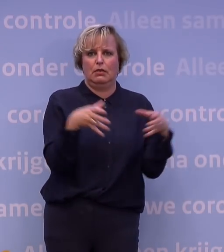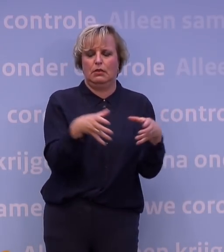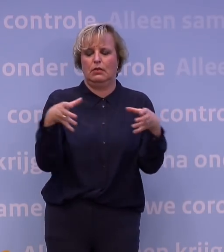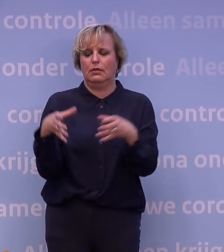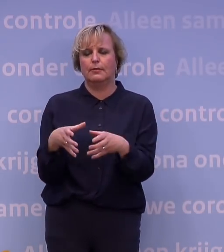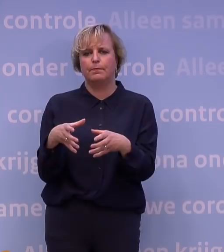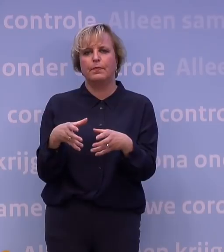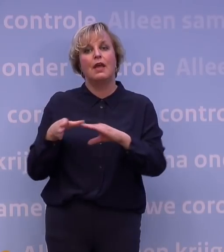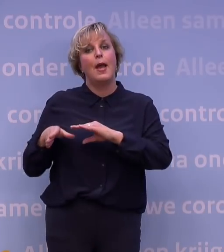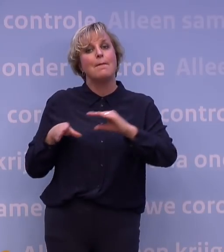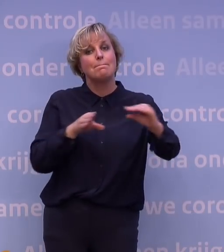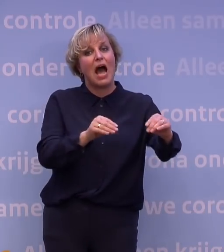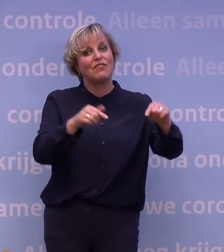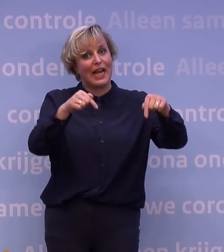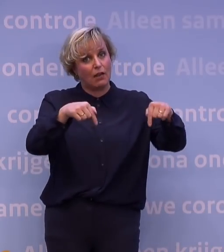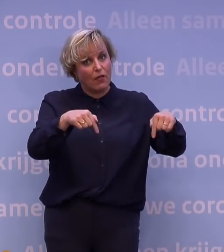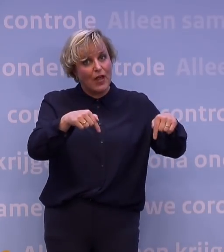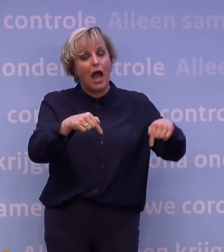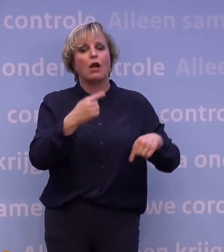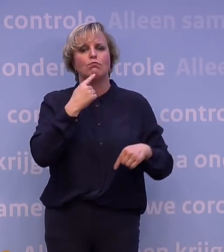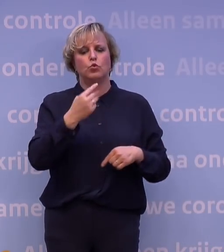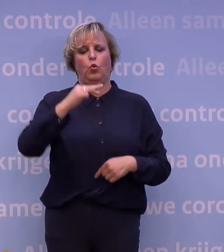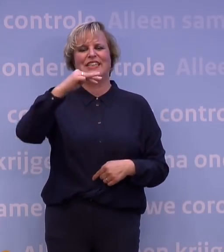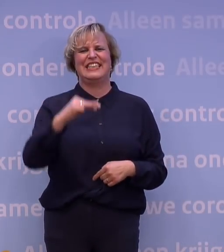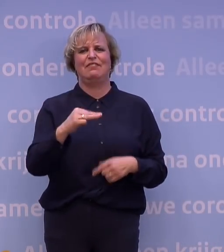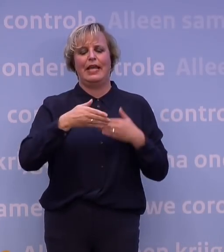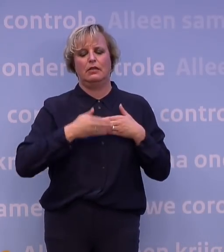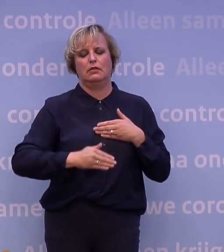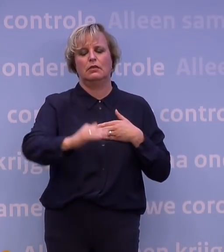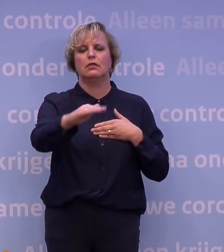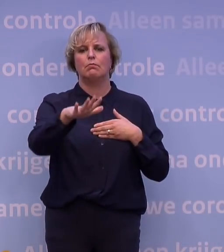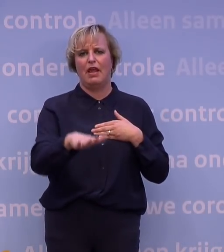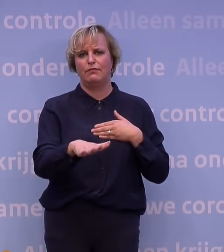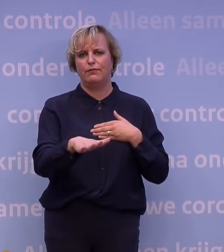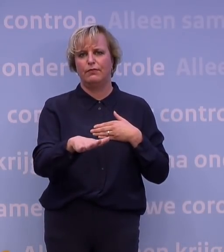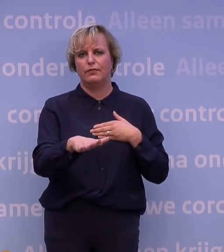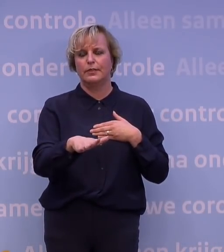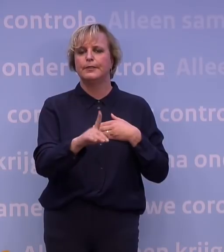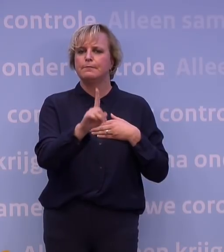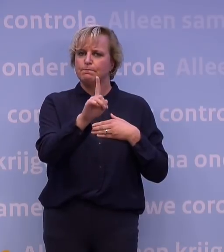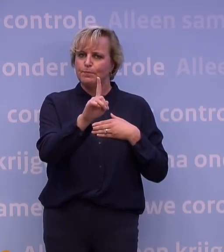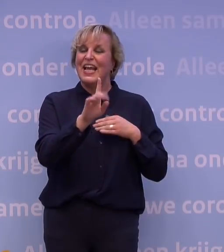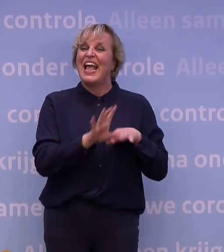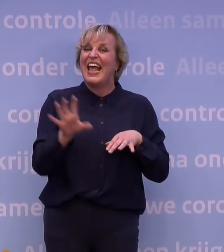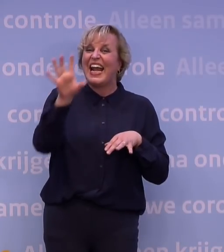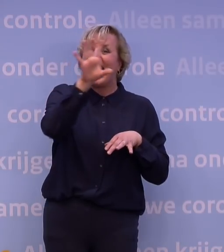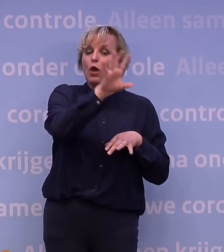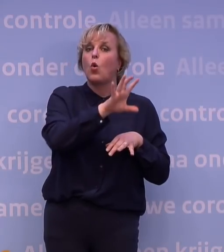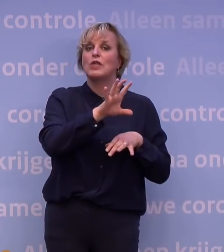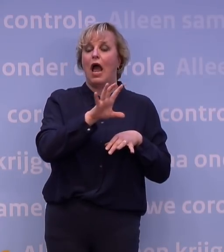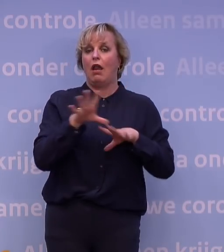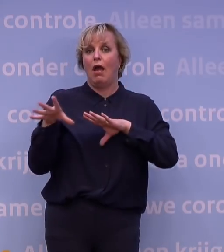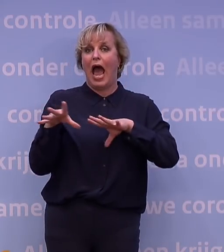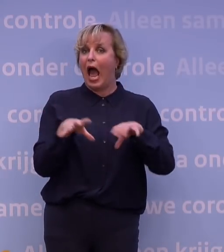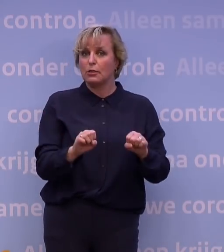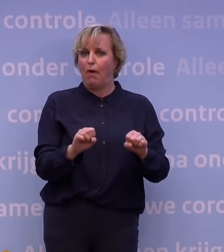De maatregelen van vandaag gelden vooralsnog voor drie weken. Voor alle duidelijkheid, we schalen de regionale aanpak dus tijdelijk op naar